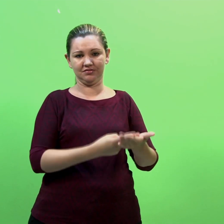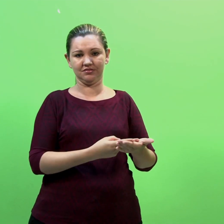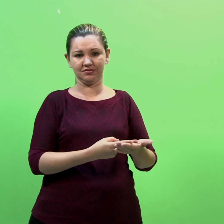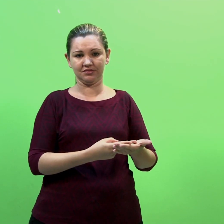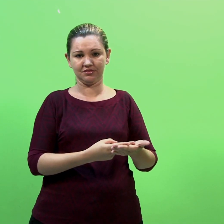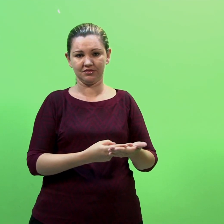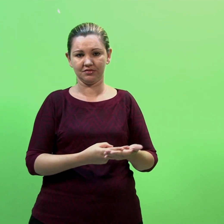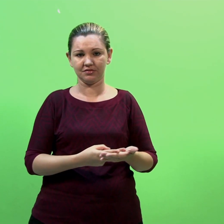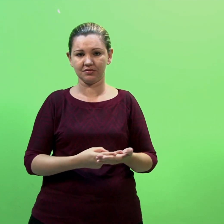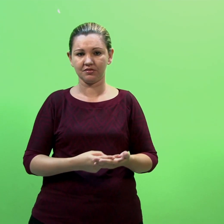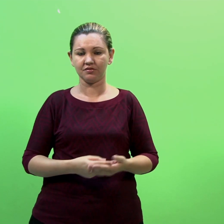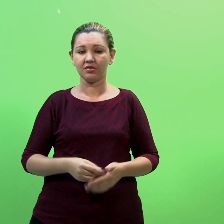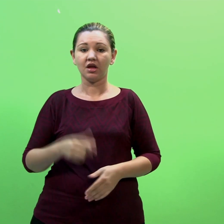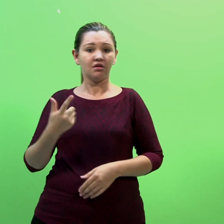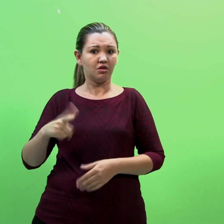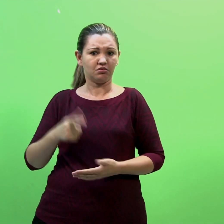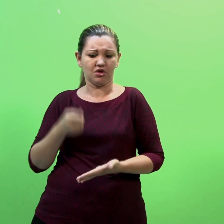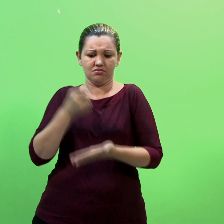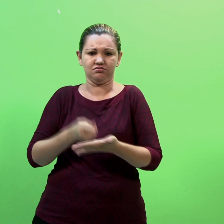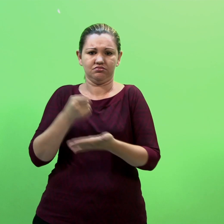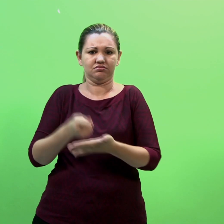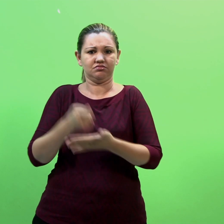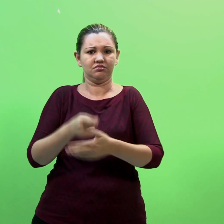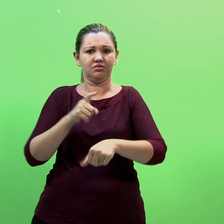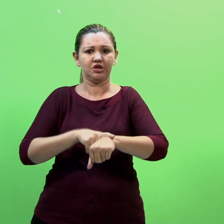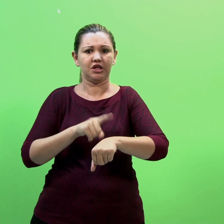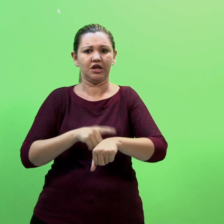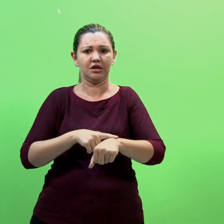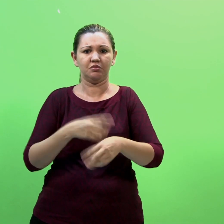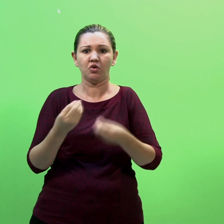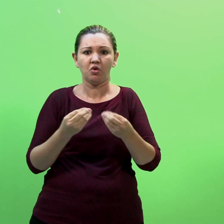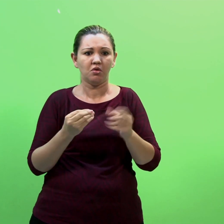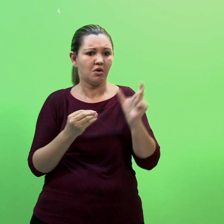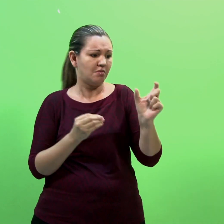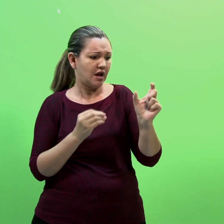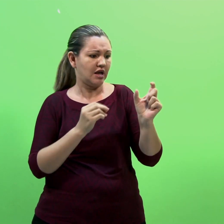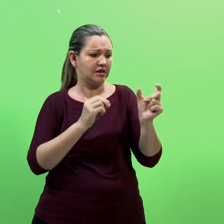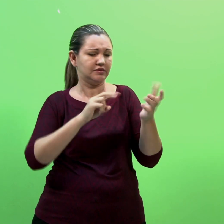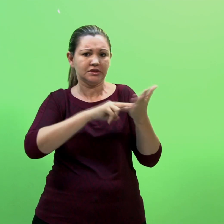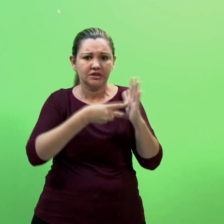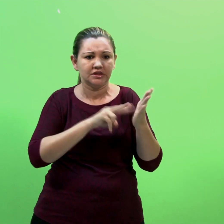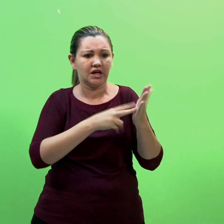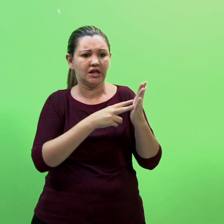Não são pressionados pelo tempo na busca do sentido linguístico para a equivalência da mensagem.